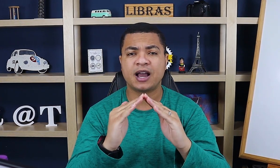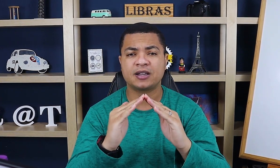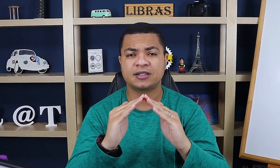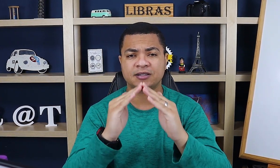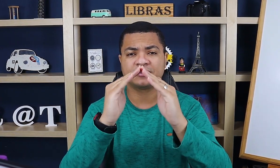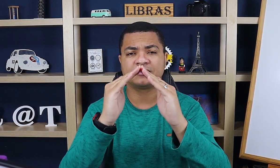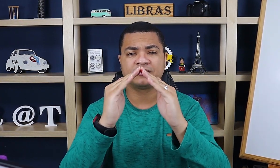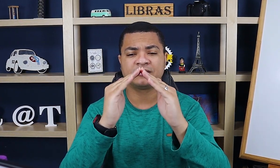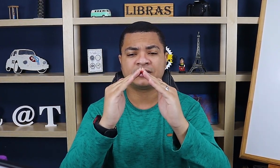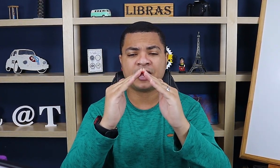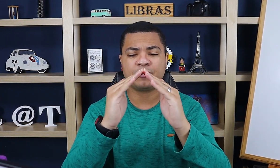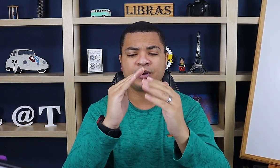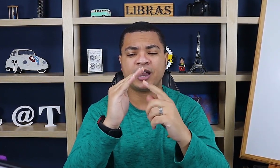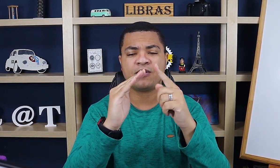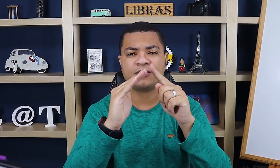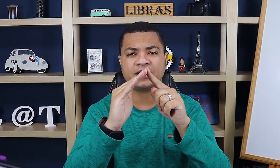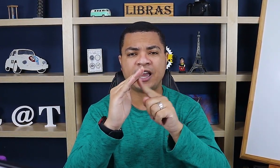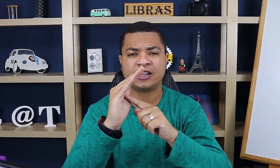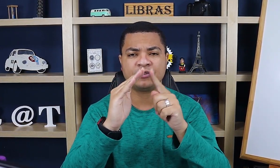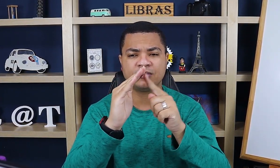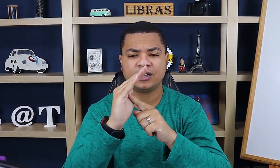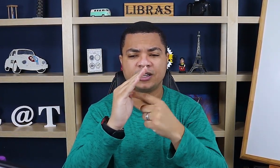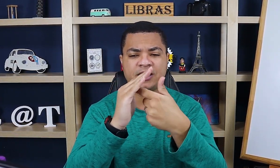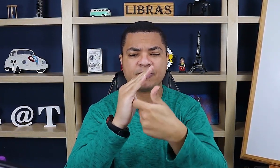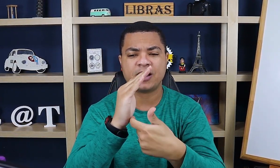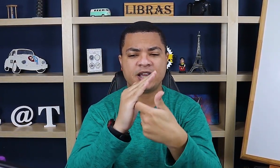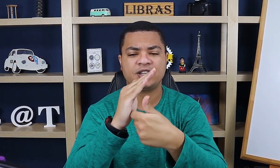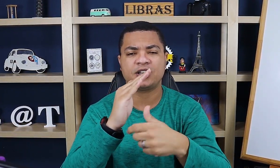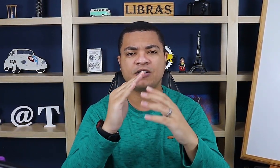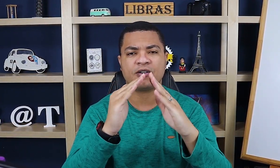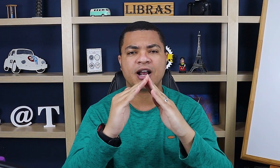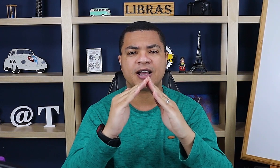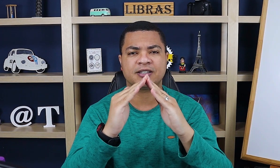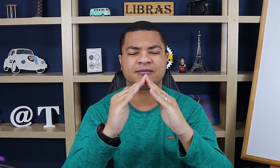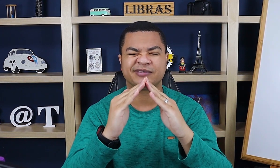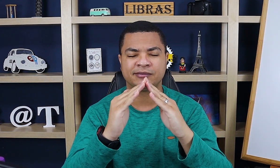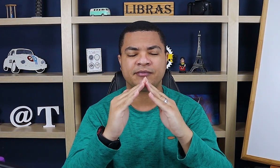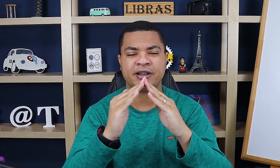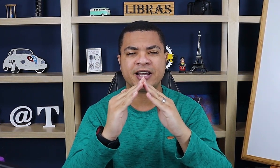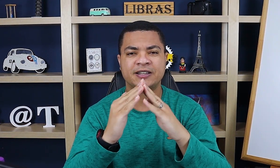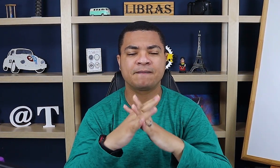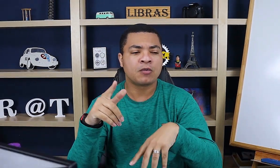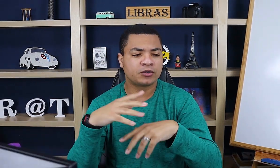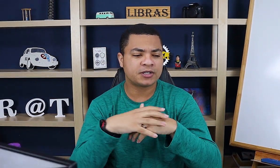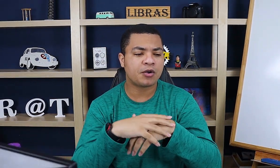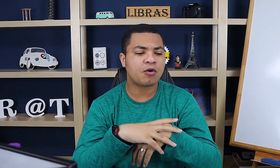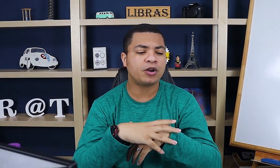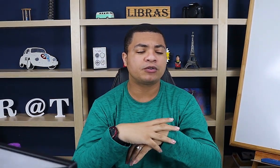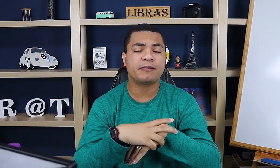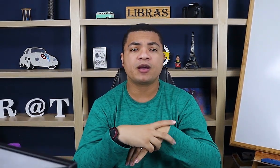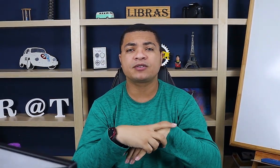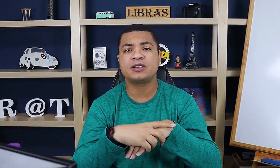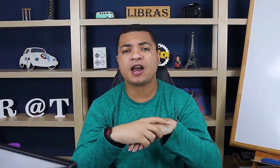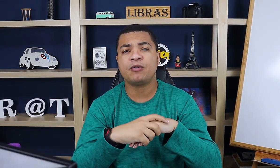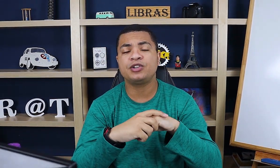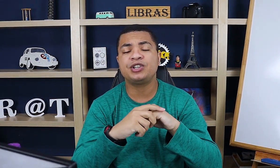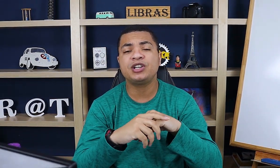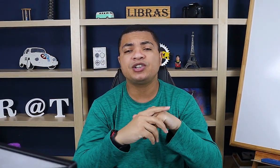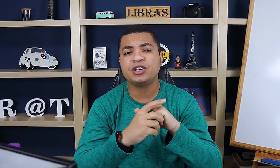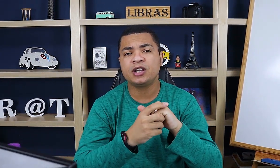casa, tá? Porque é o teto e a parede aqui, ó, casa. Beleza? Um outro sinal icônico também é o sinal de dirigir.